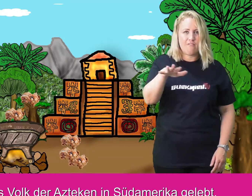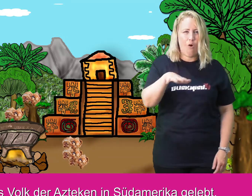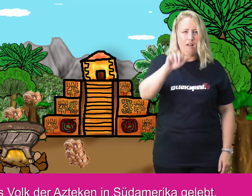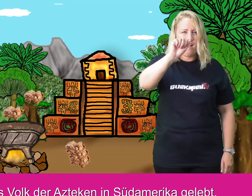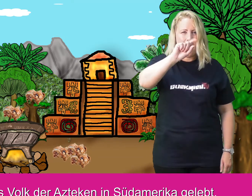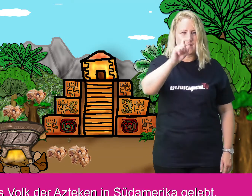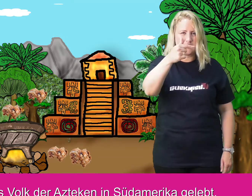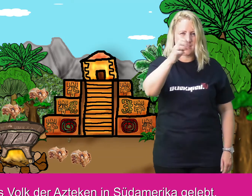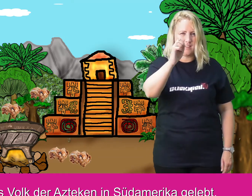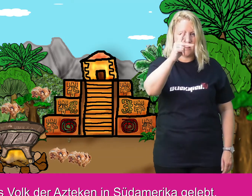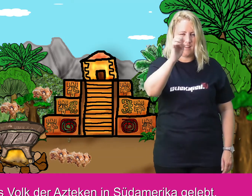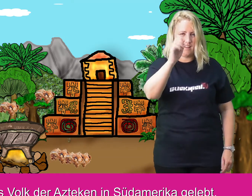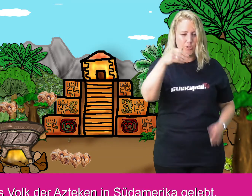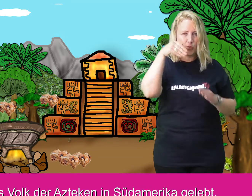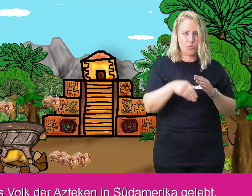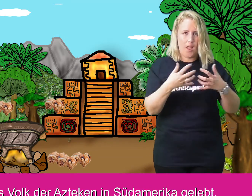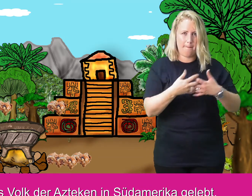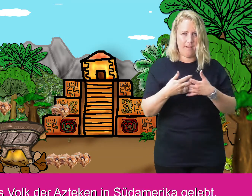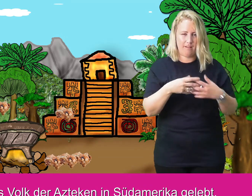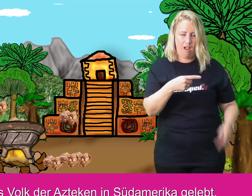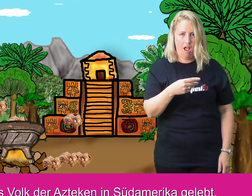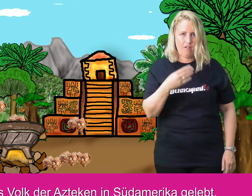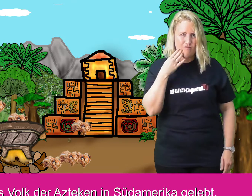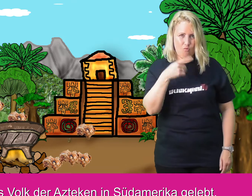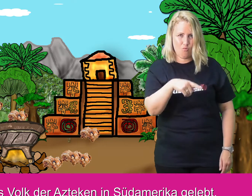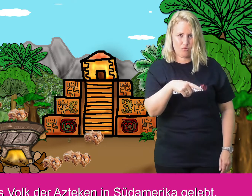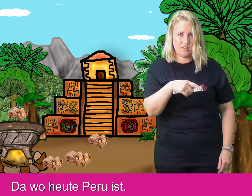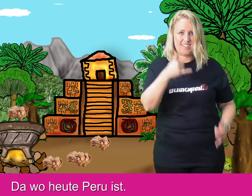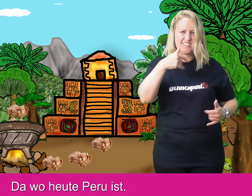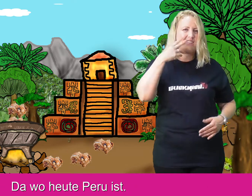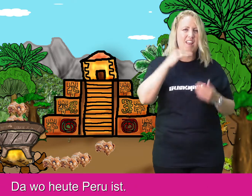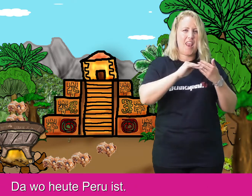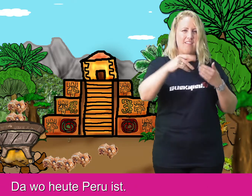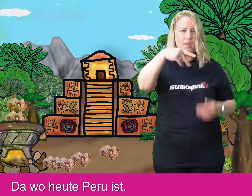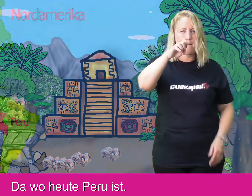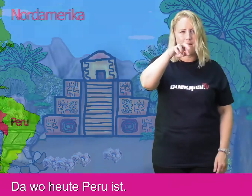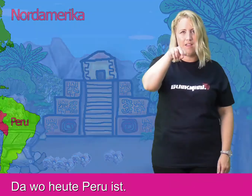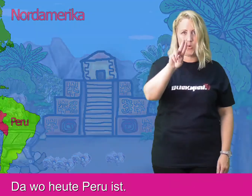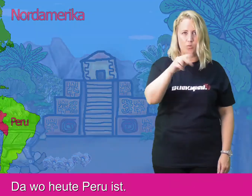Damals hat das Volk der Azteken in Südamerika gelebt. Da, wo heute Peru ist.